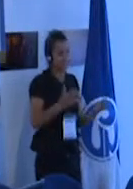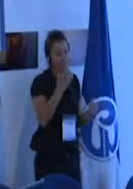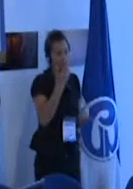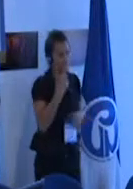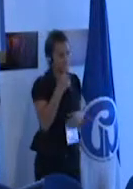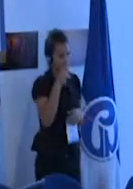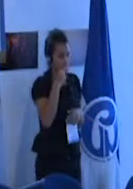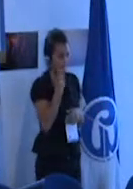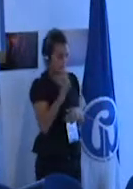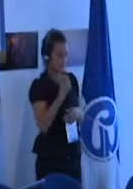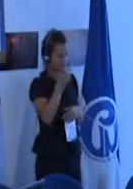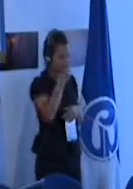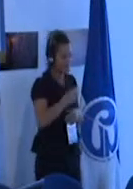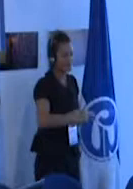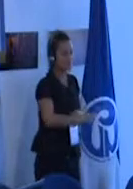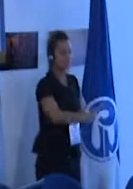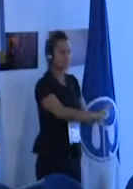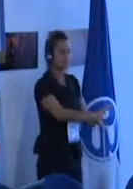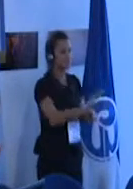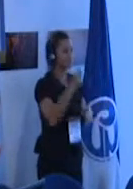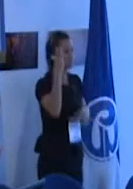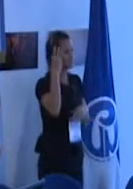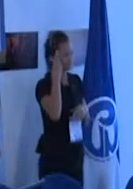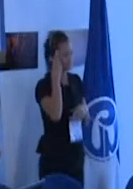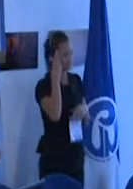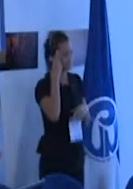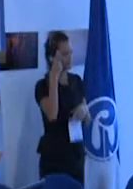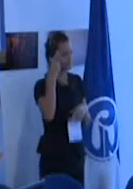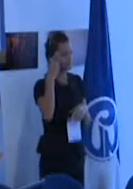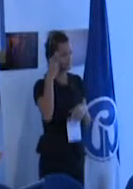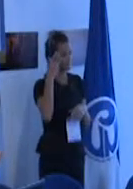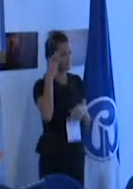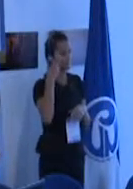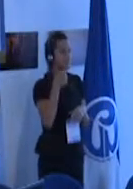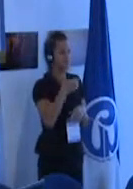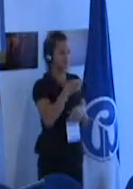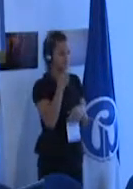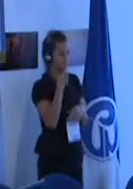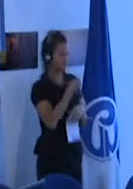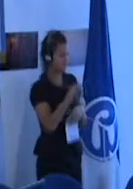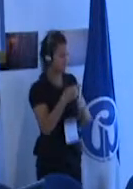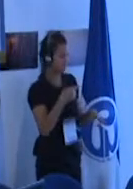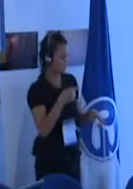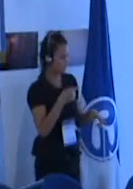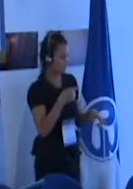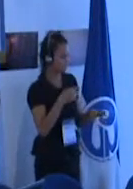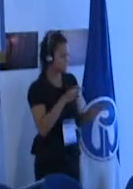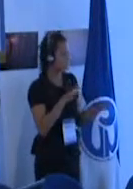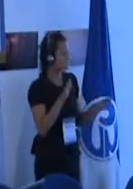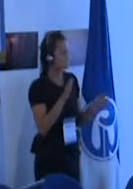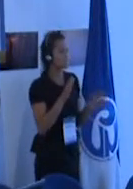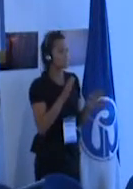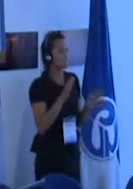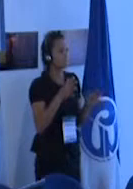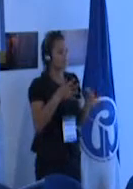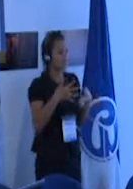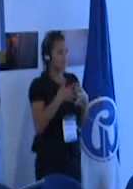de Down dicen que la integración se detiene en el tercer año de la escuela primaria